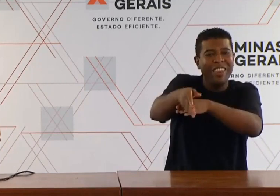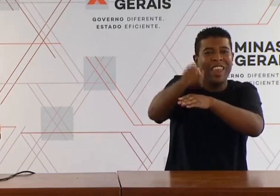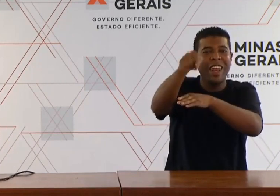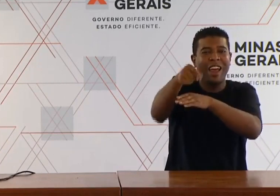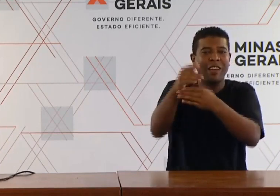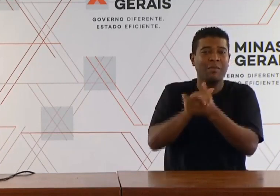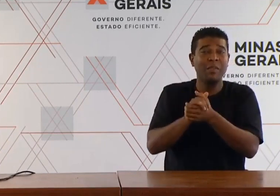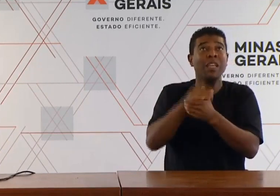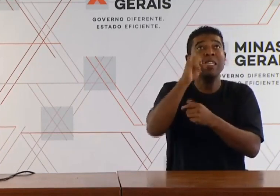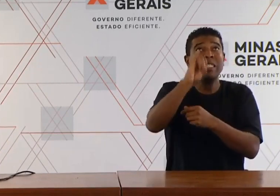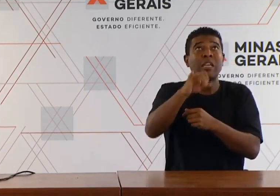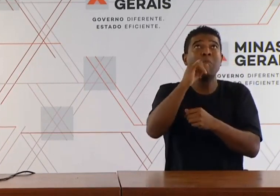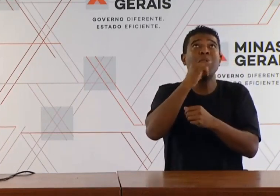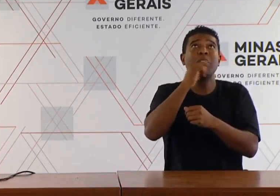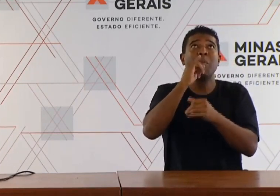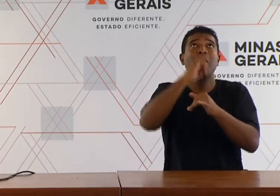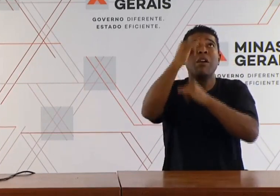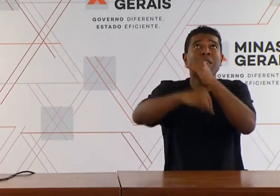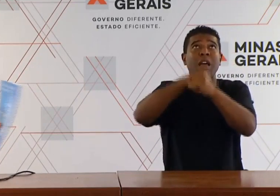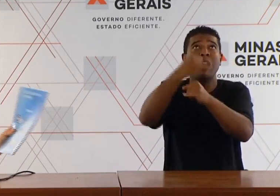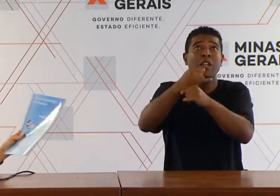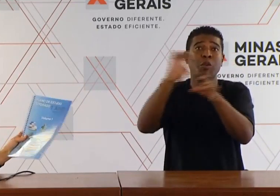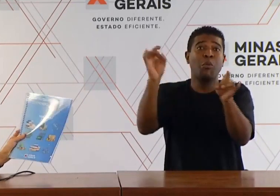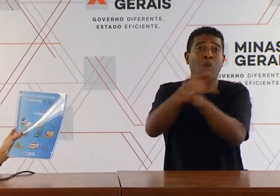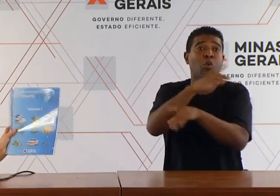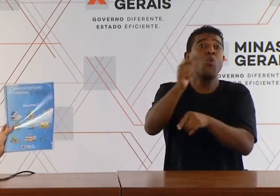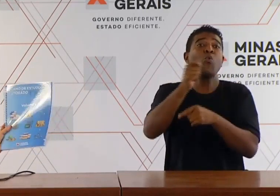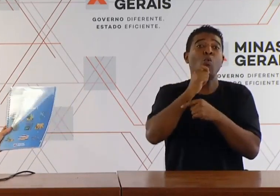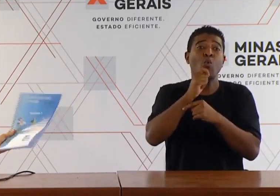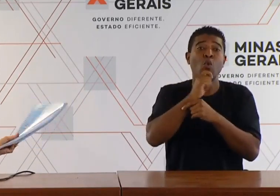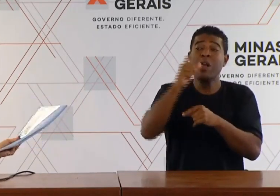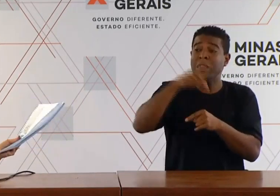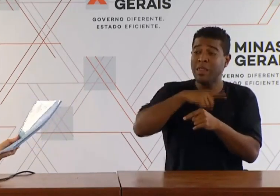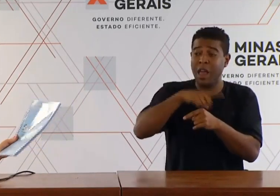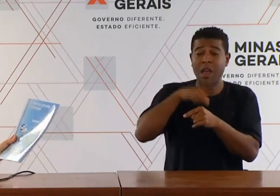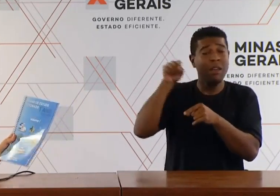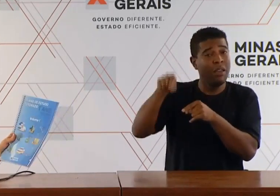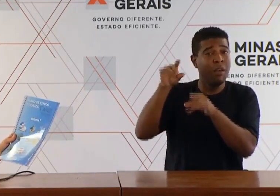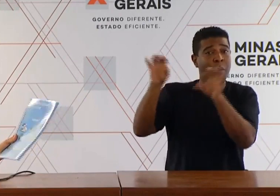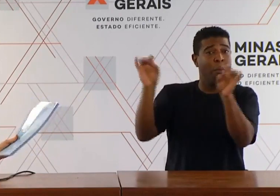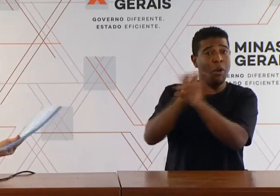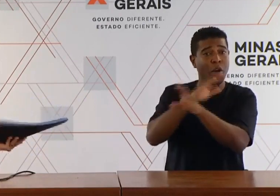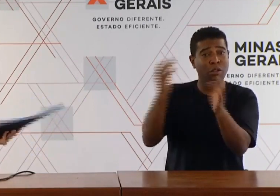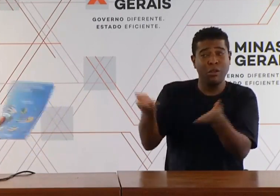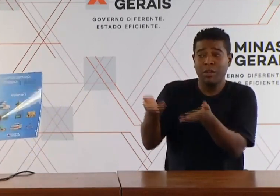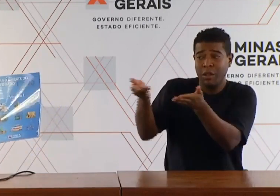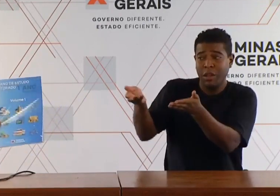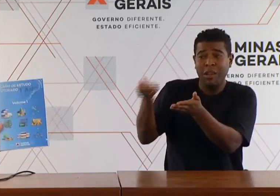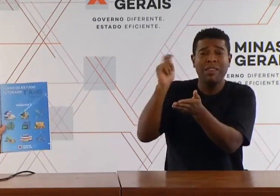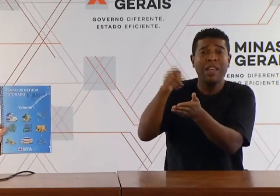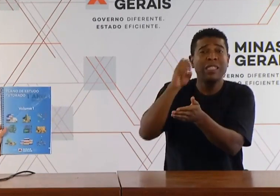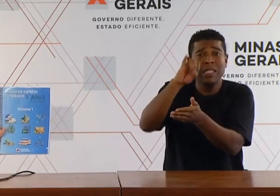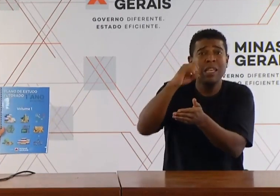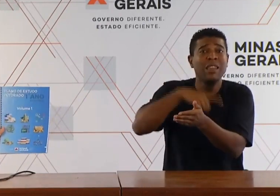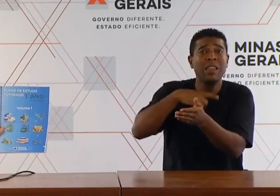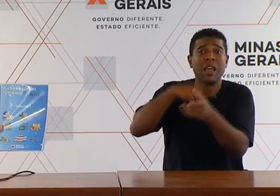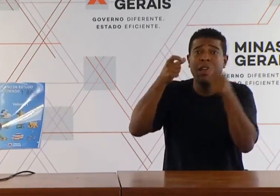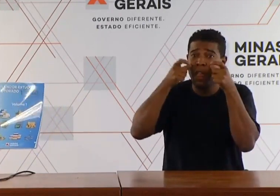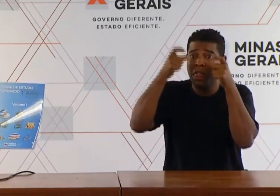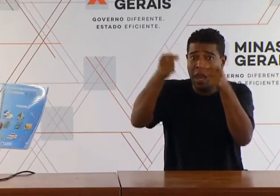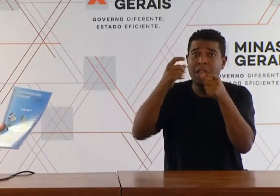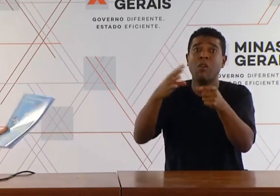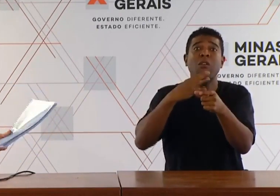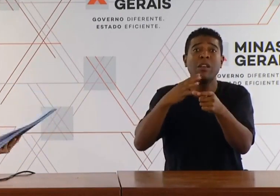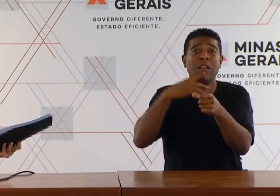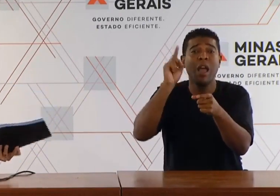têm internet, nós temos o plano de estudo estruturado. Eu trouxe aqui alguns para quem tiver interesse de conhecer. são aqueles que estão disponíveis para